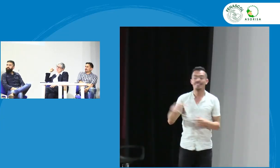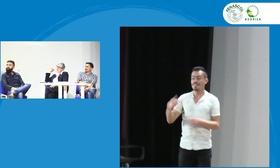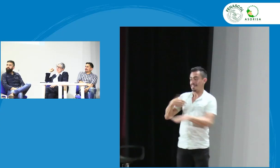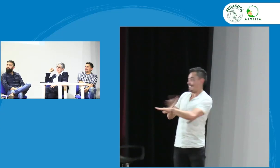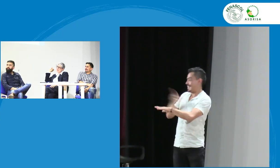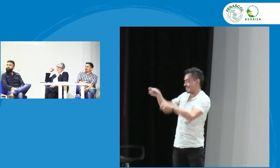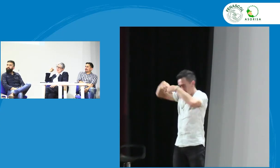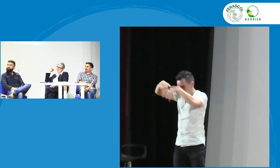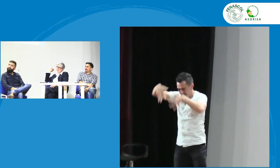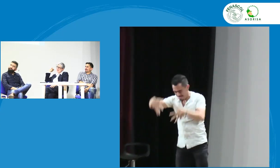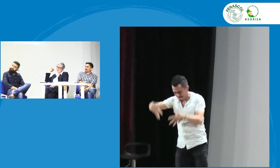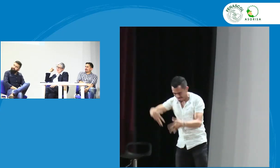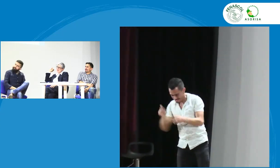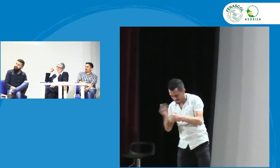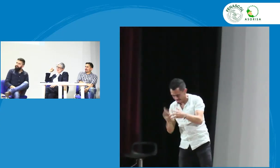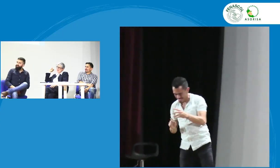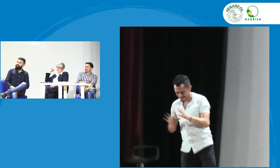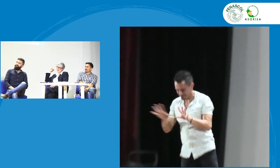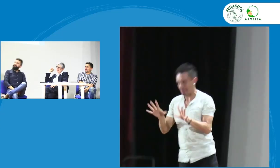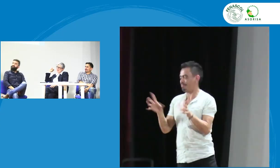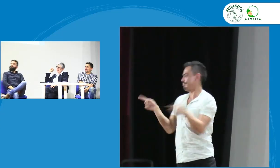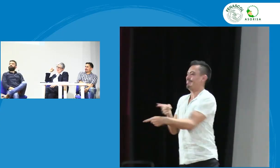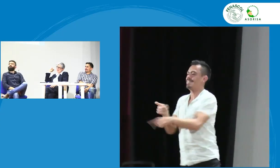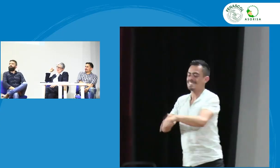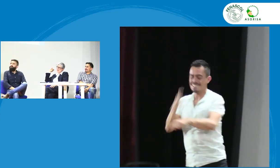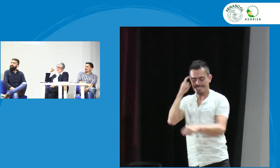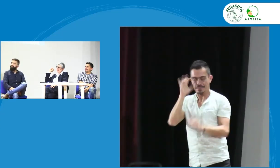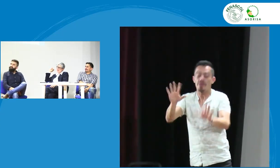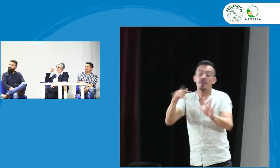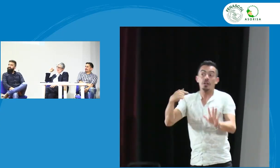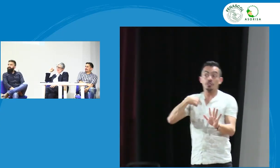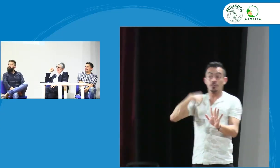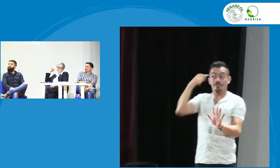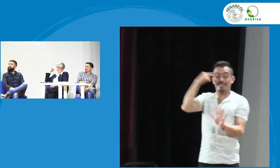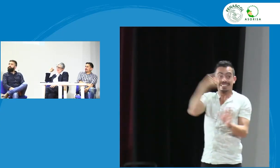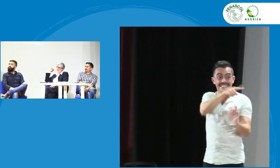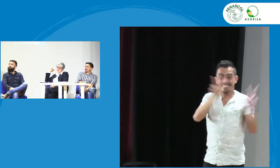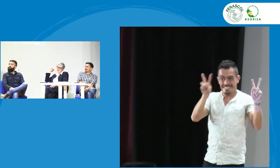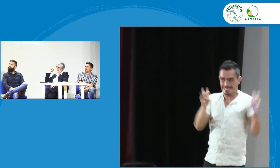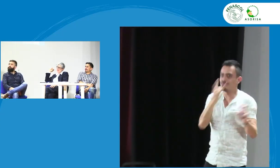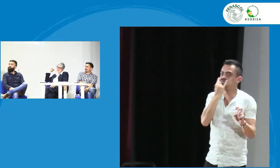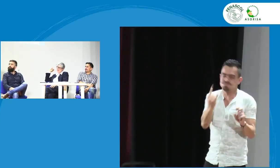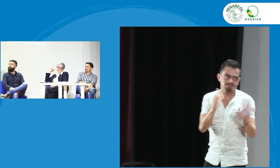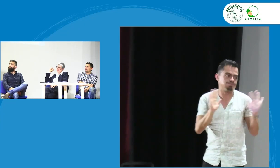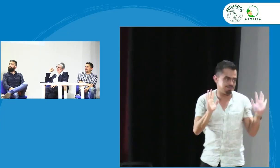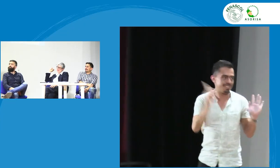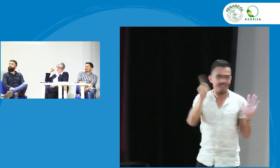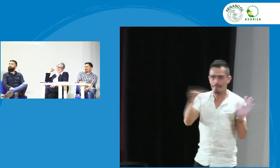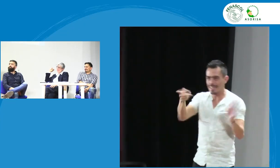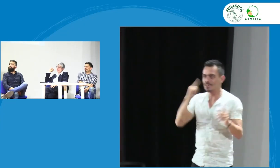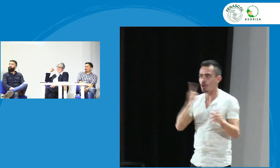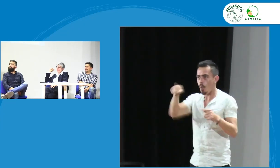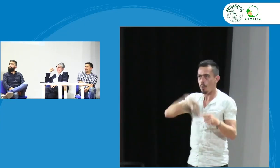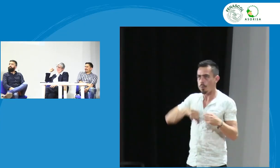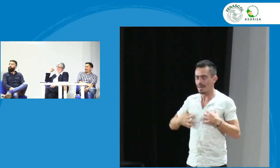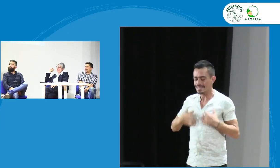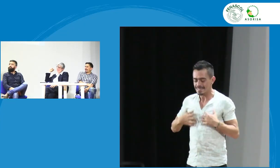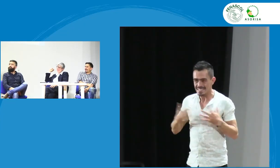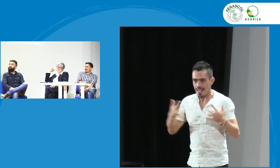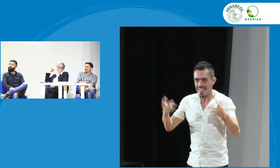bien bueno yo he tenido muchos apuntes de esta sesión y es un tema muy interesante para mí muchos